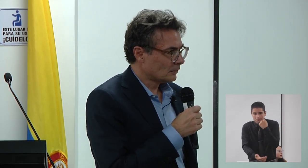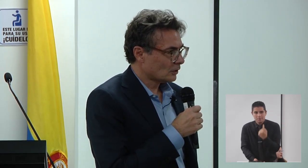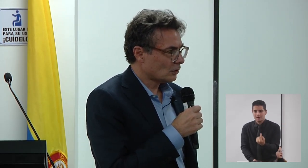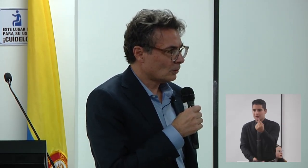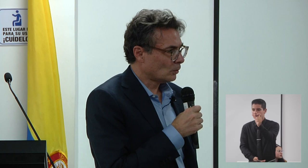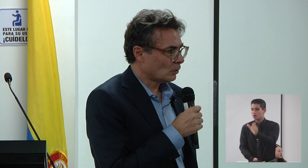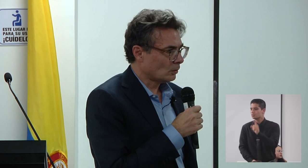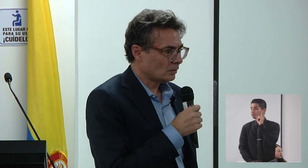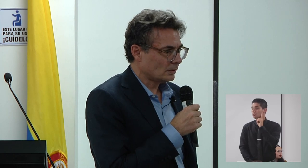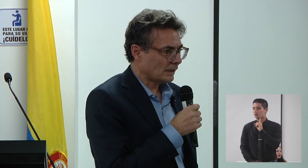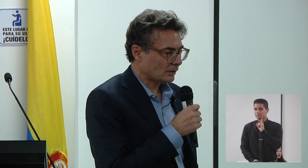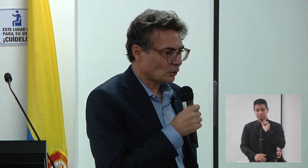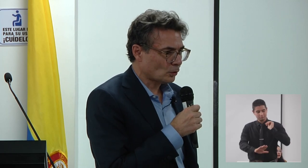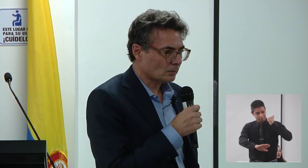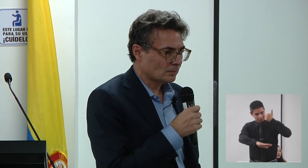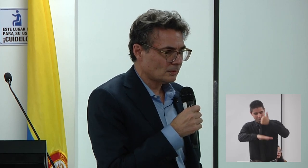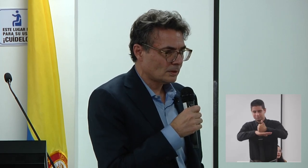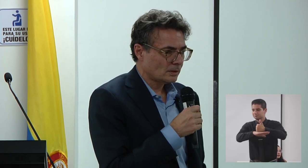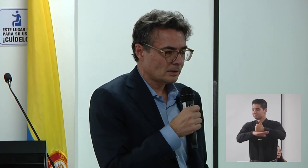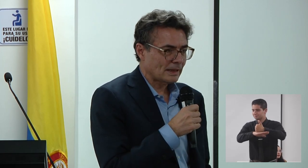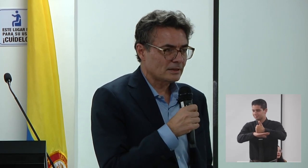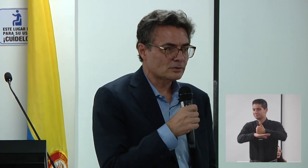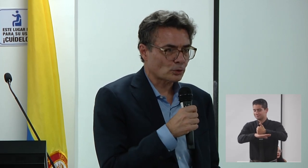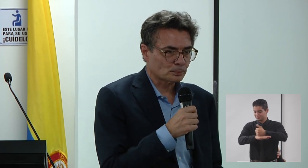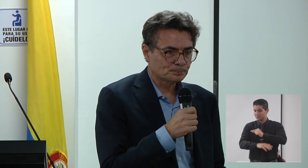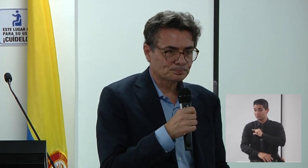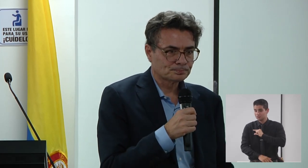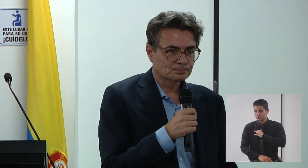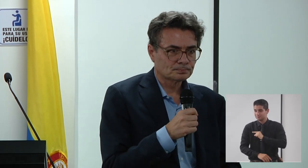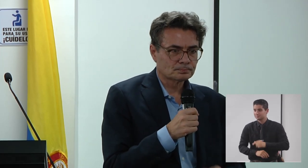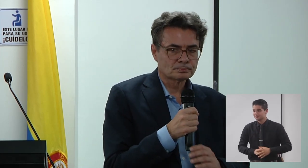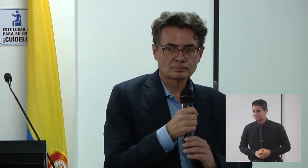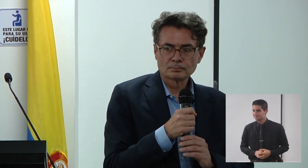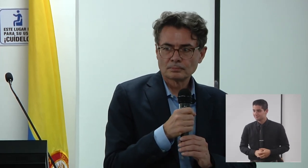como director del INSOR.